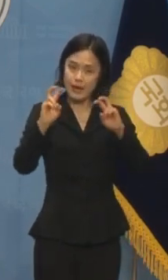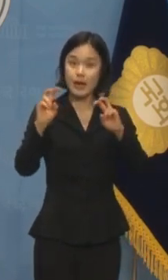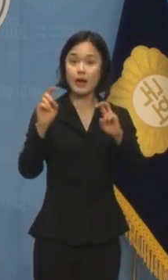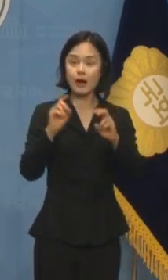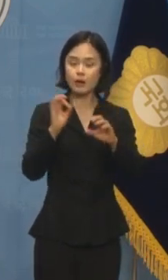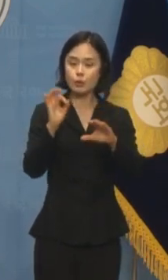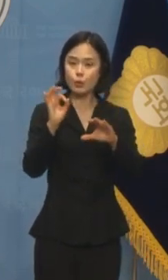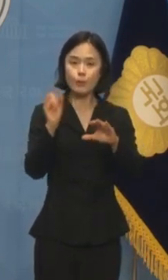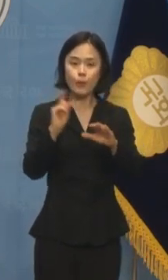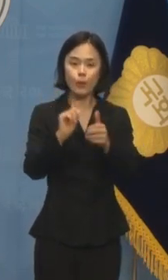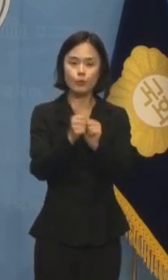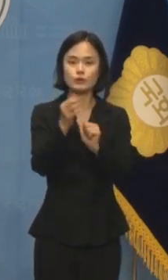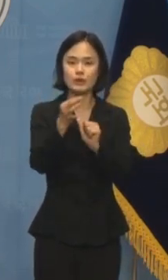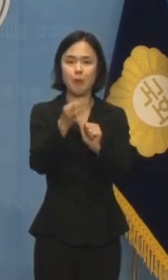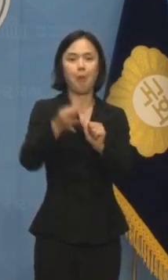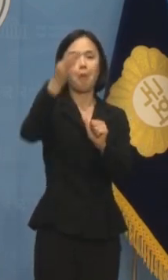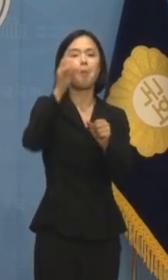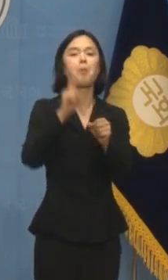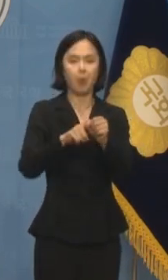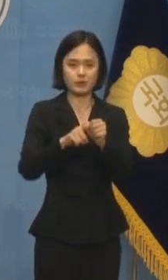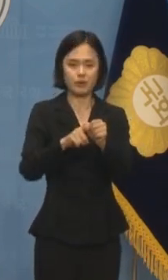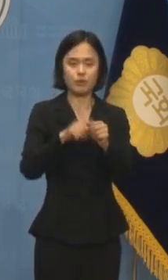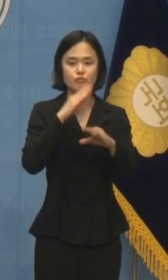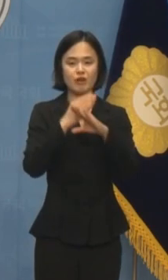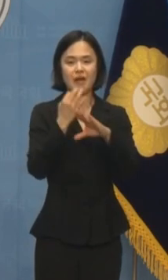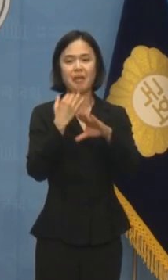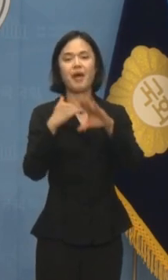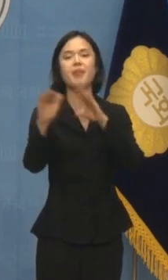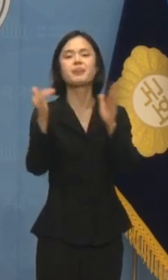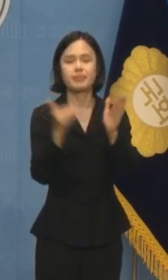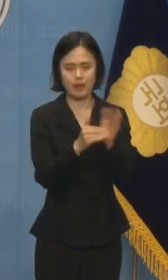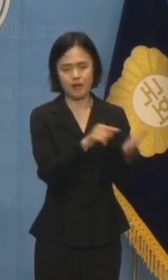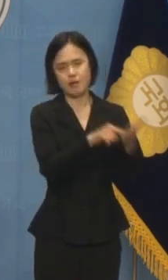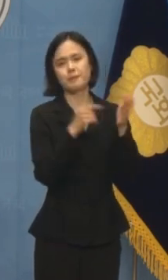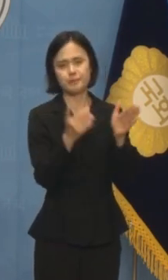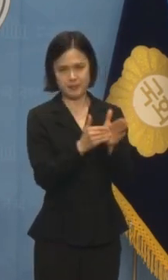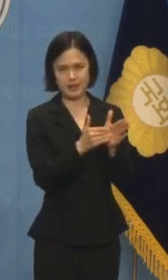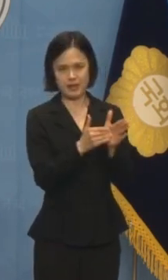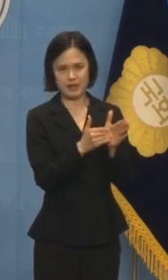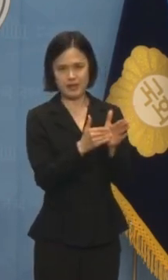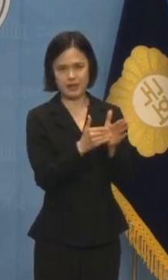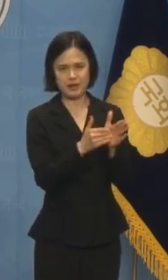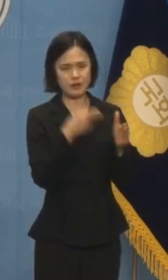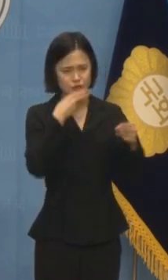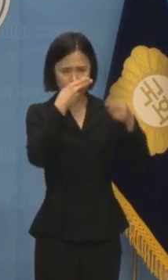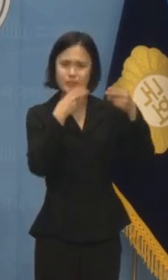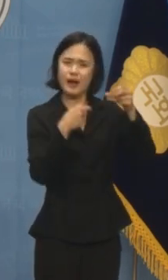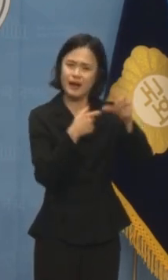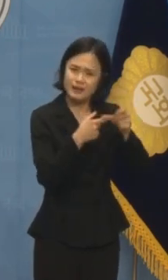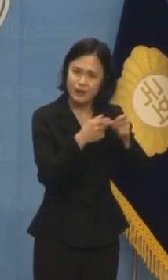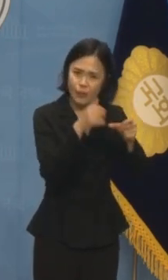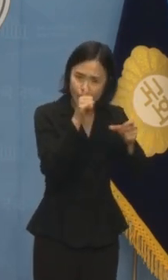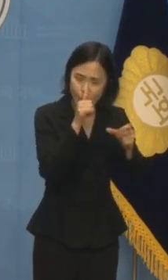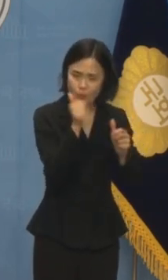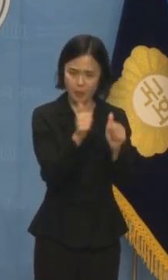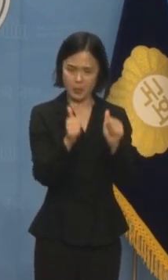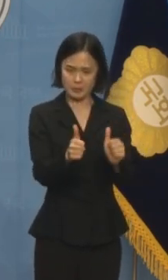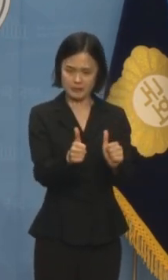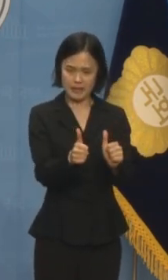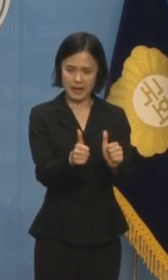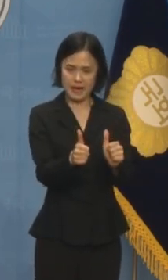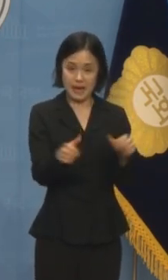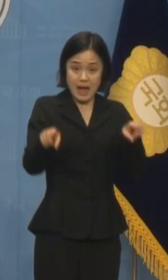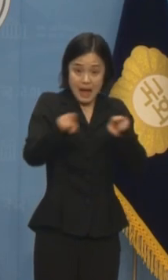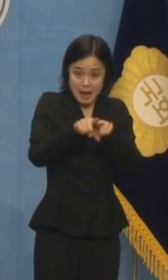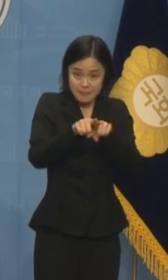이화영 의사는 담당 검사가 자신을 회유하기 위해 술판을 벌이고 전관 변호사를 동원했다고 폭로했습니다.